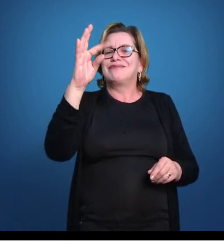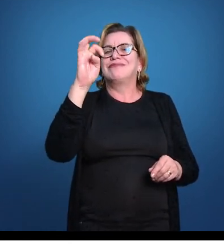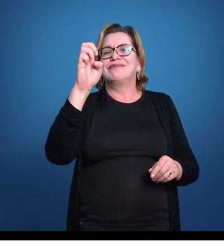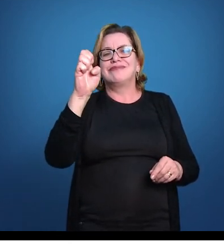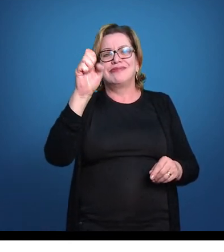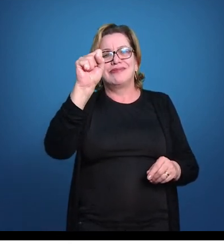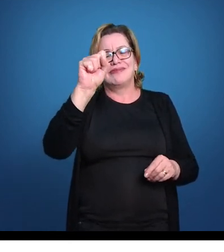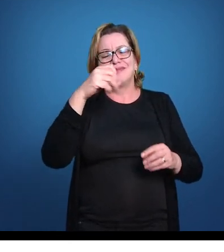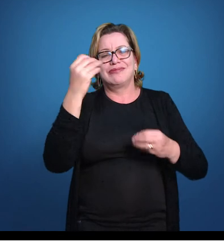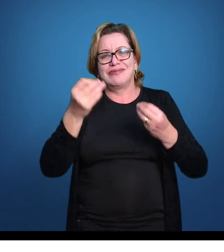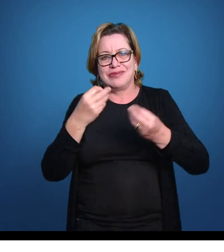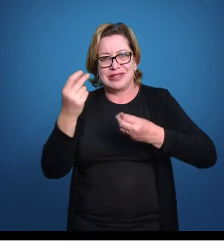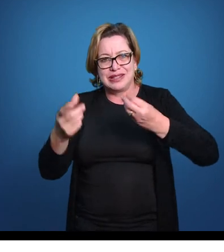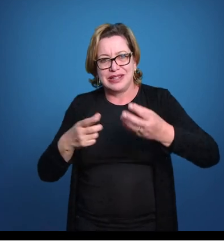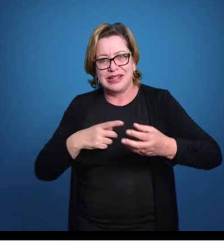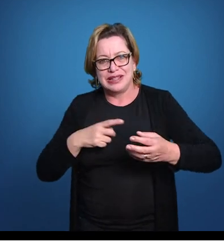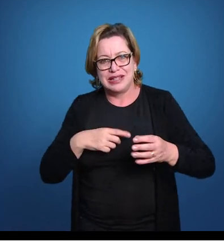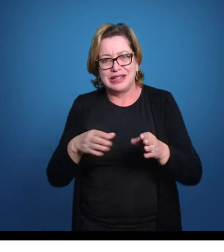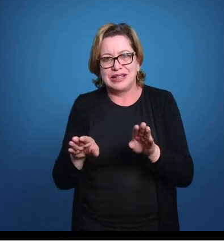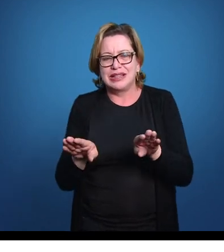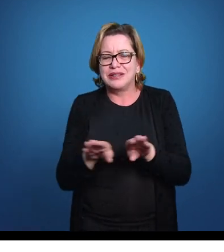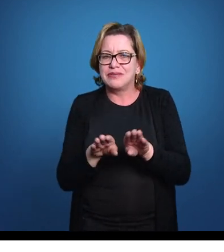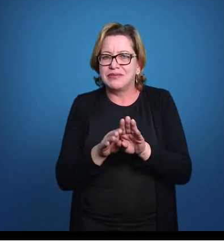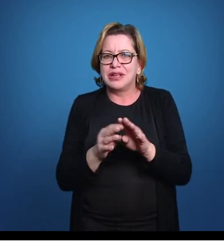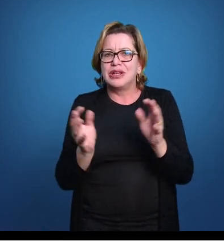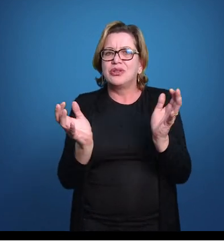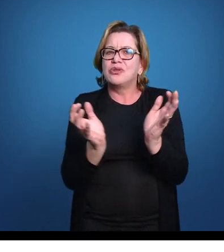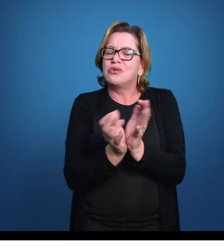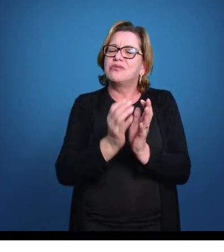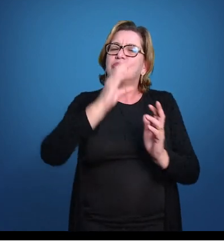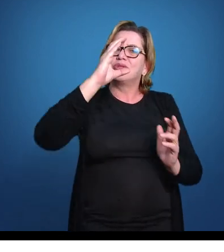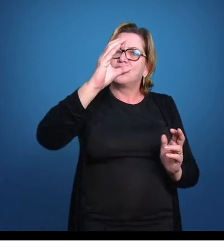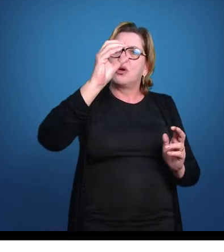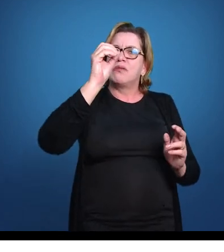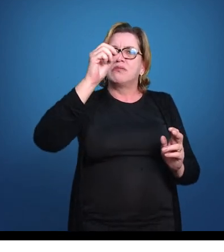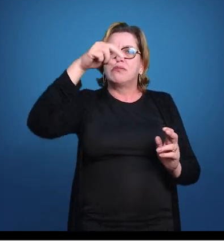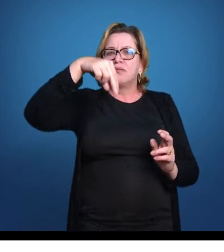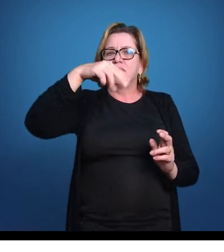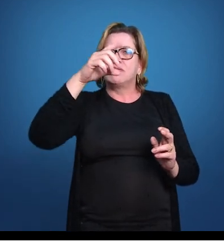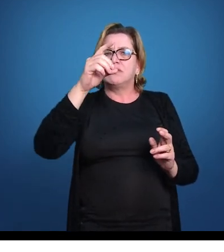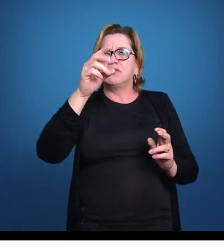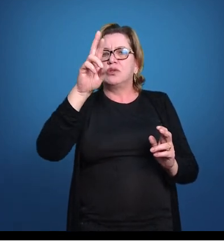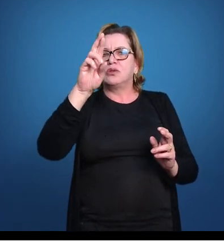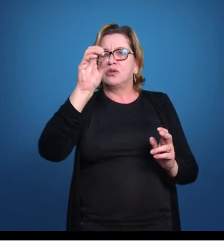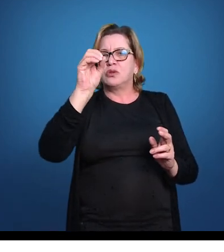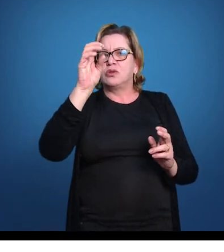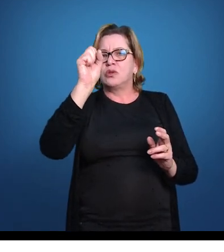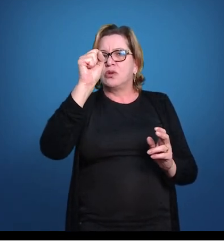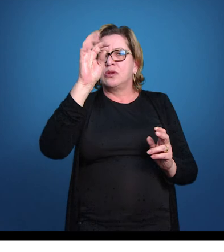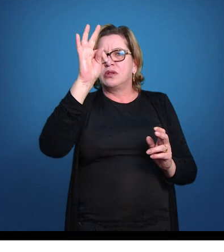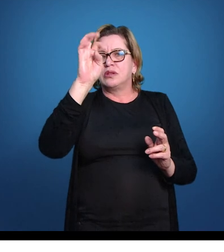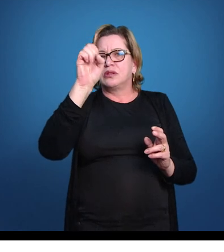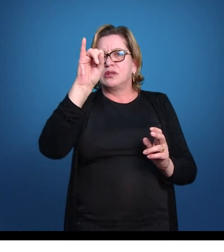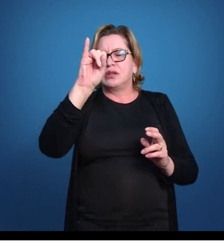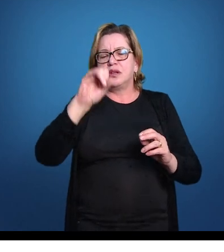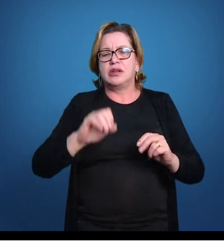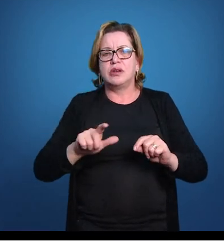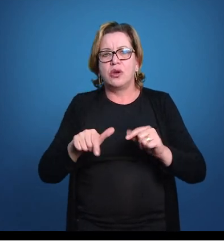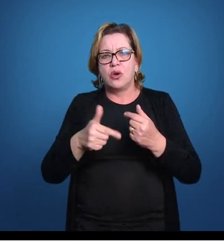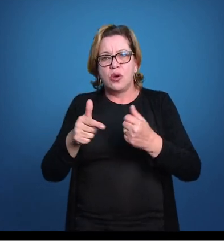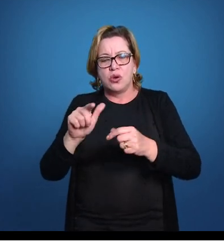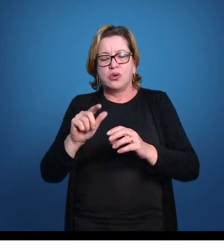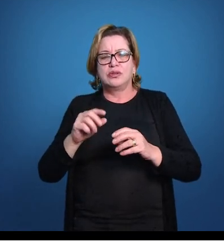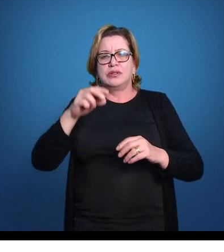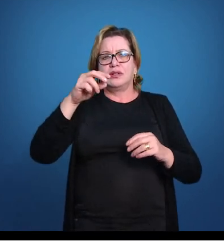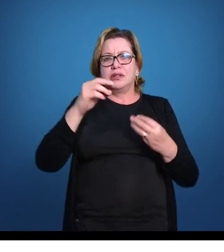actinopterígeos intermediários, especialmente o grupo dos condrostei aparece aí, esse tipo de nadadeira. Um outro tipo de nadadeira